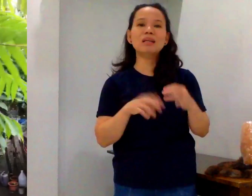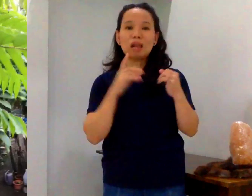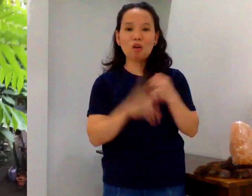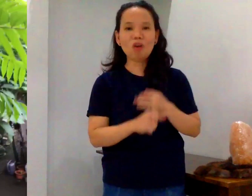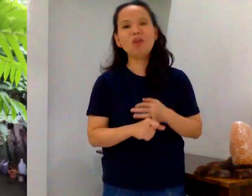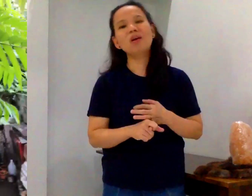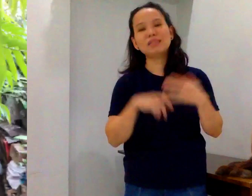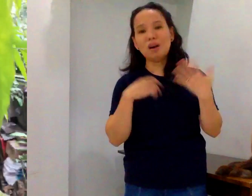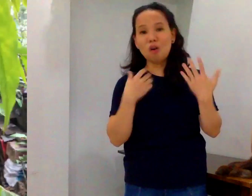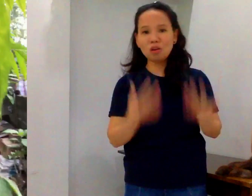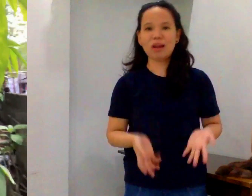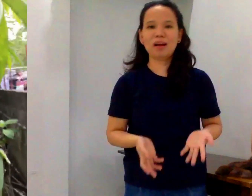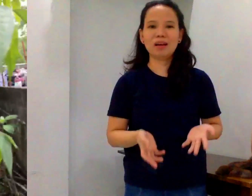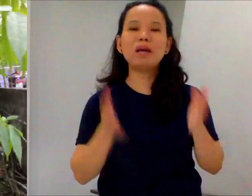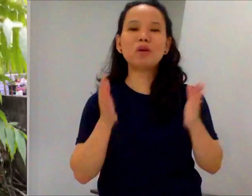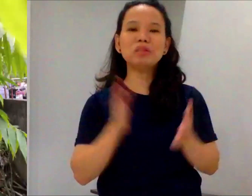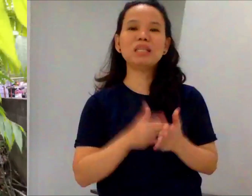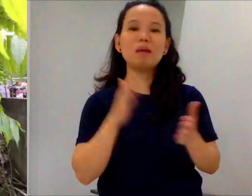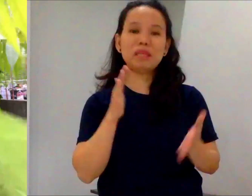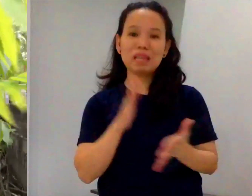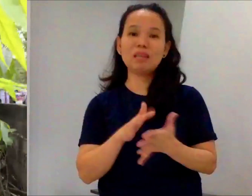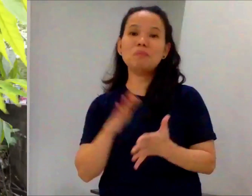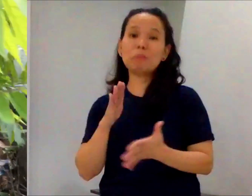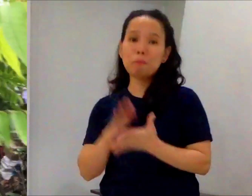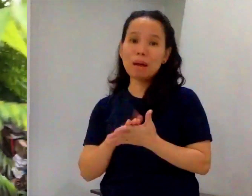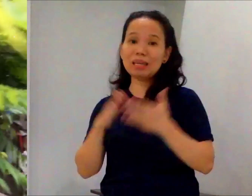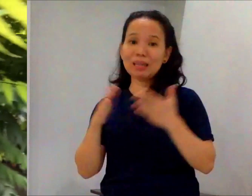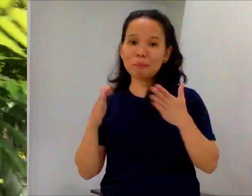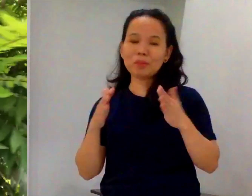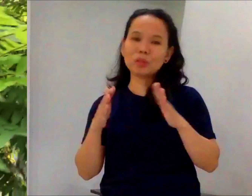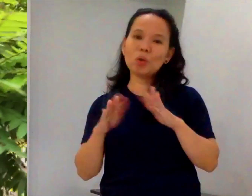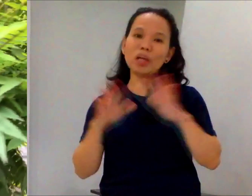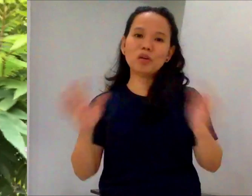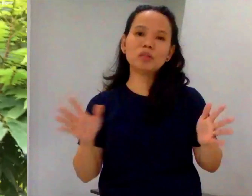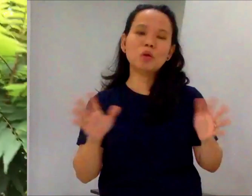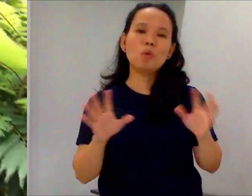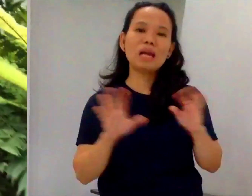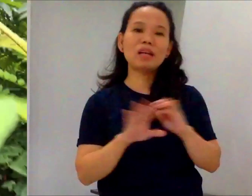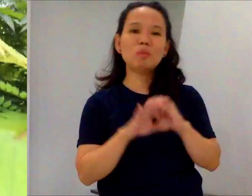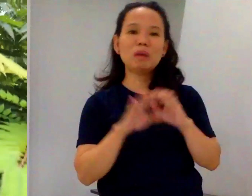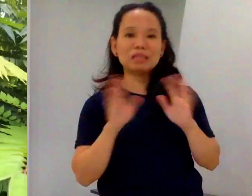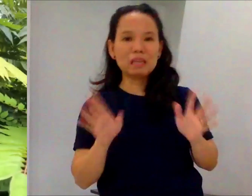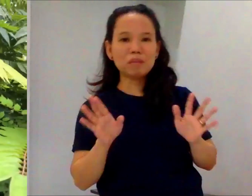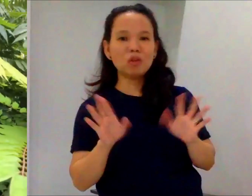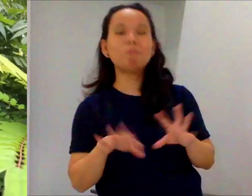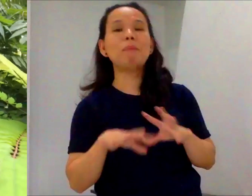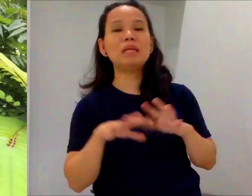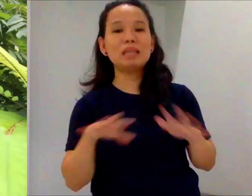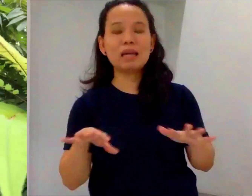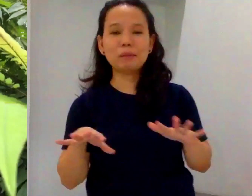talong, at ng okra. Meron din kaming tanim na papaya. So, ngayon, wala na yung mga tanim na yun, papalitan na.